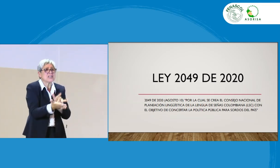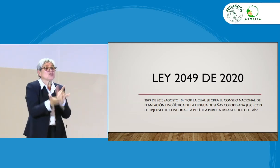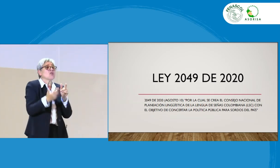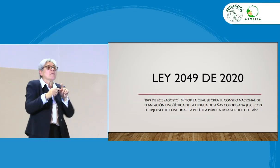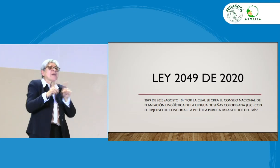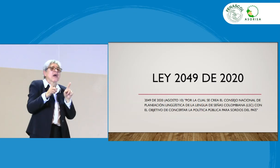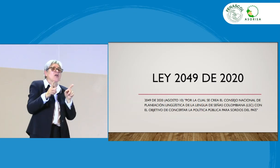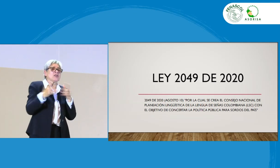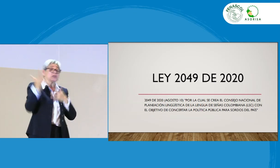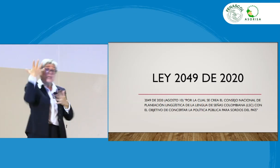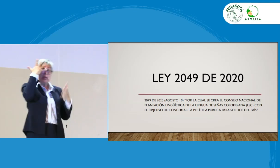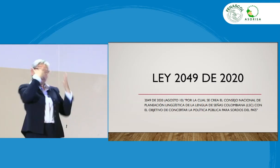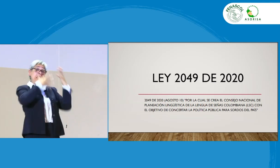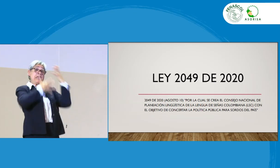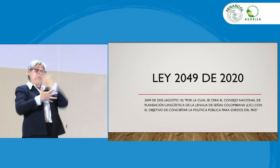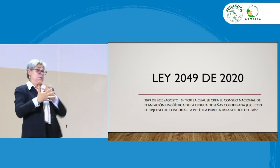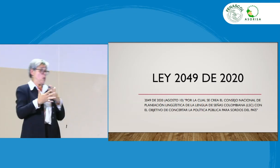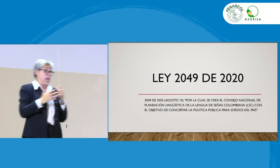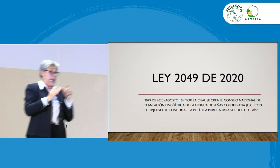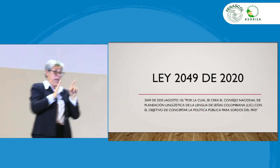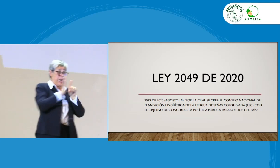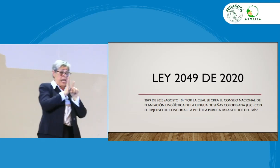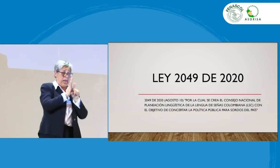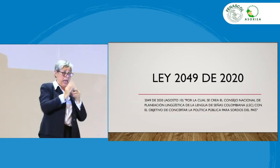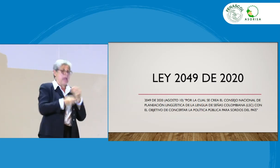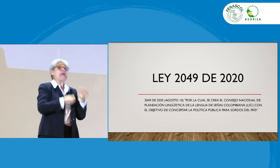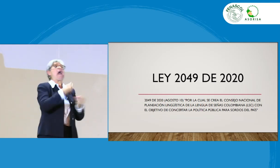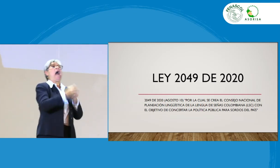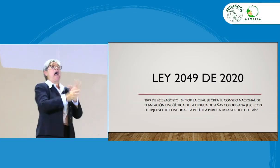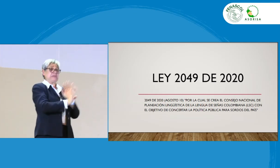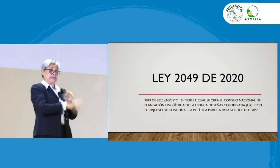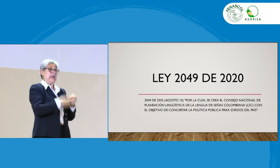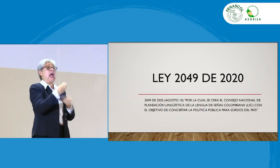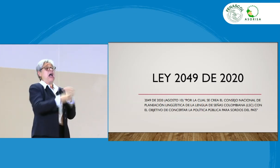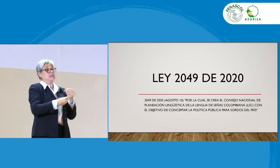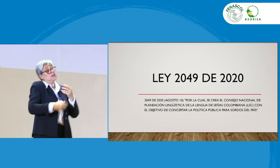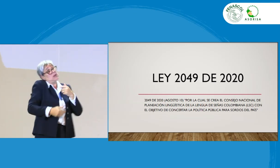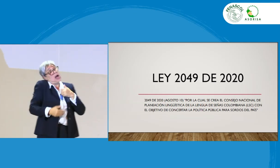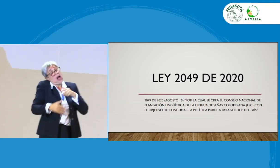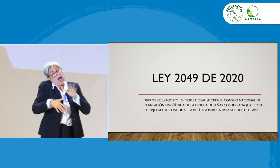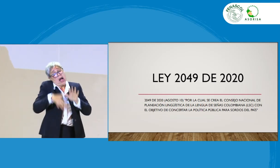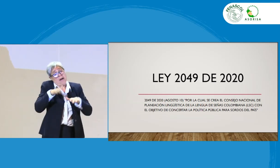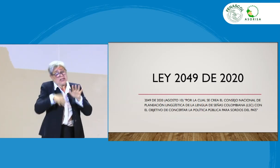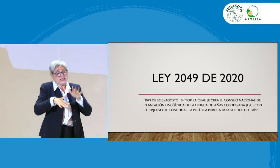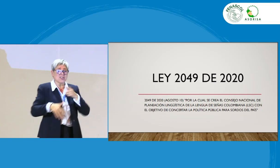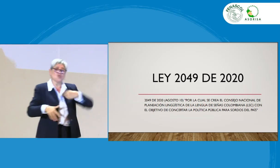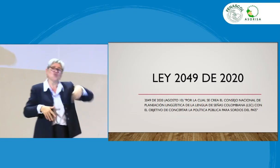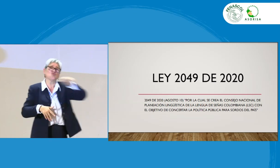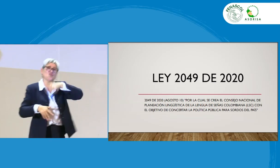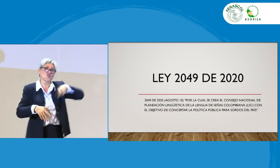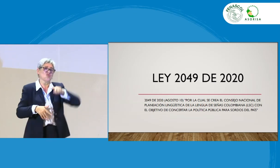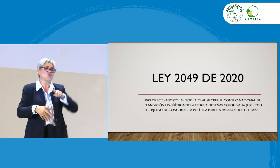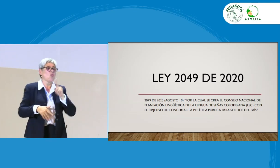quieran participar. Si hay un poco de confusión en cuanto a esta ley, porque ¿qué vamos a hacer? A veces es como